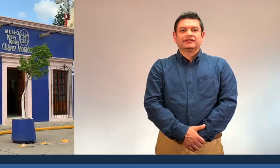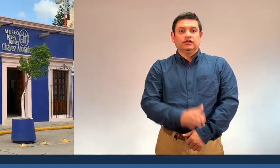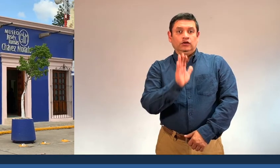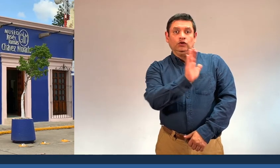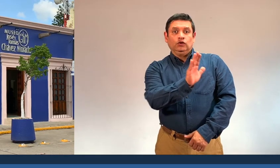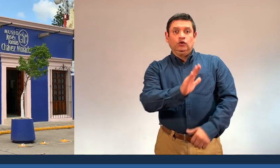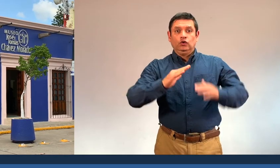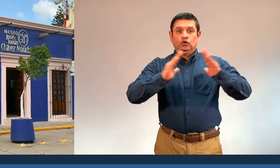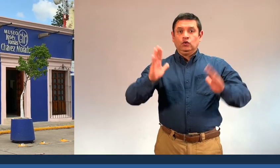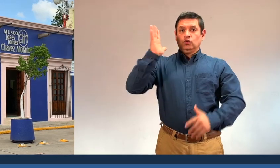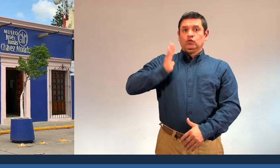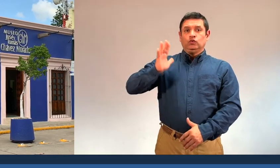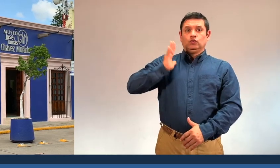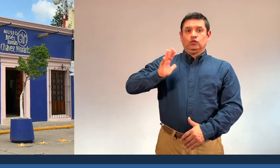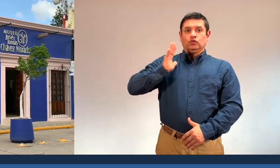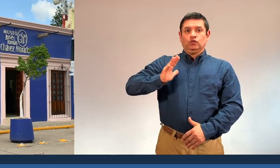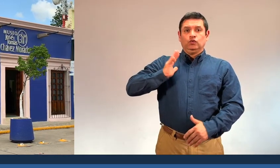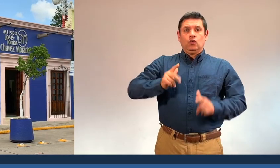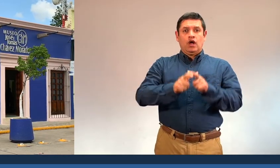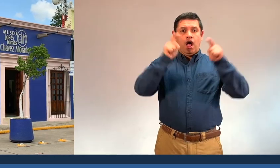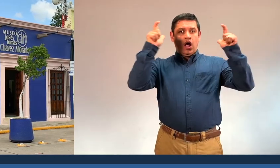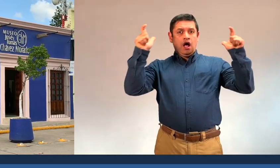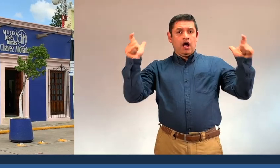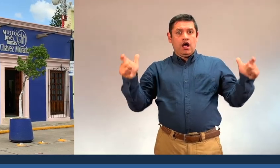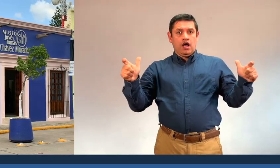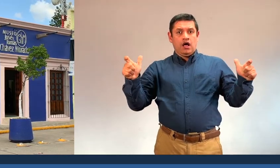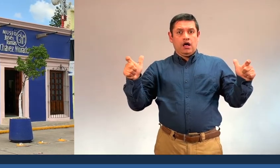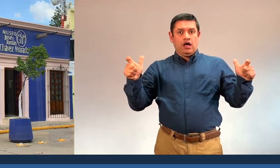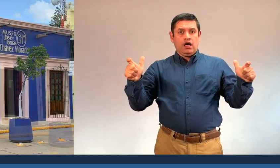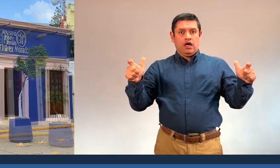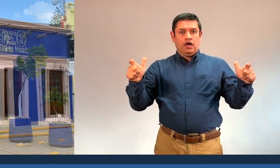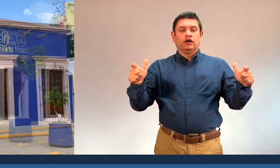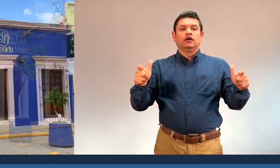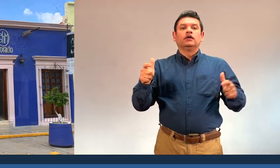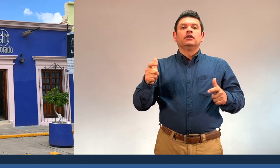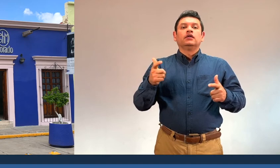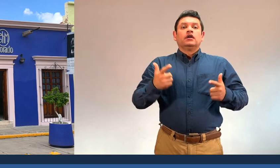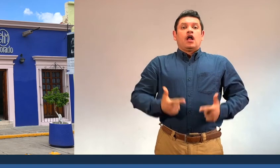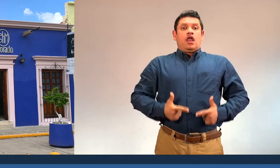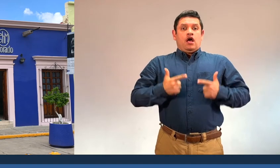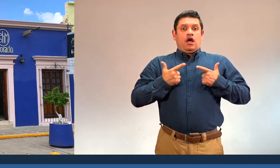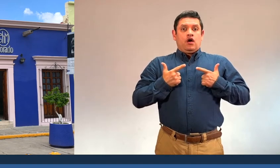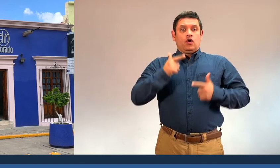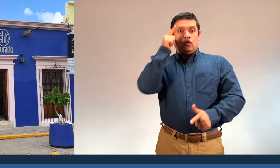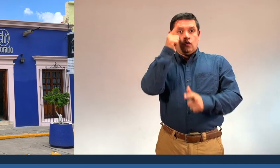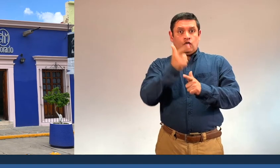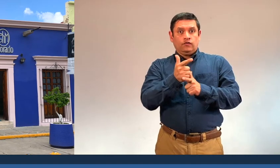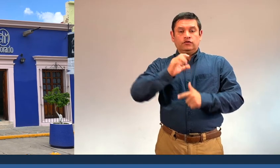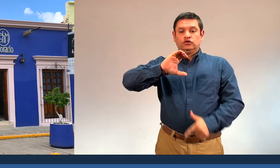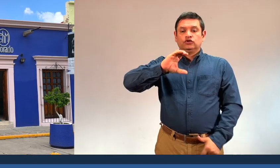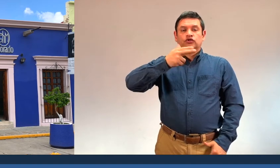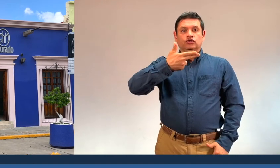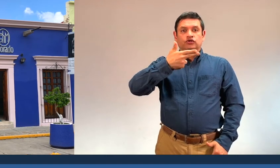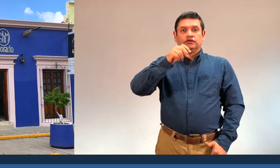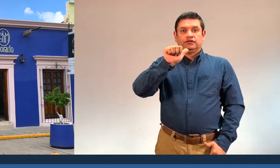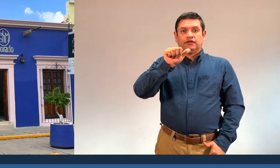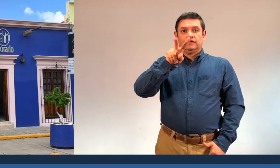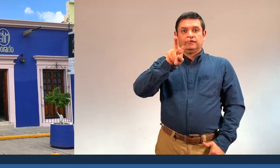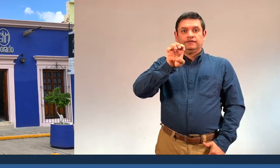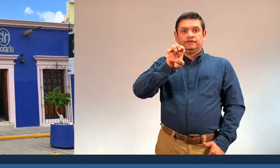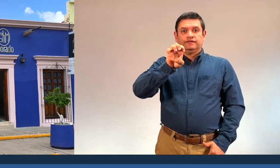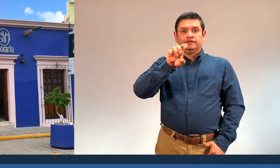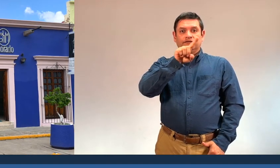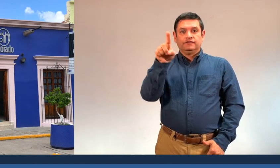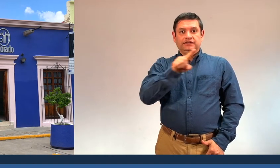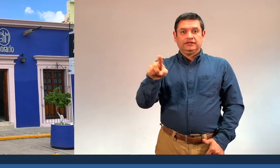El primer hogar de la familia Chávez Morado, el gran hogar, donde los chávez morados vivieron, holds some characteristics of the buildings